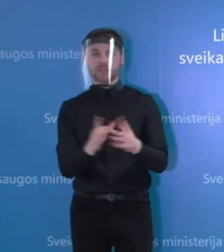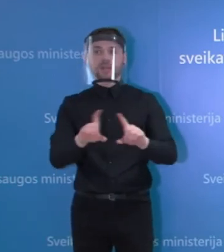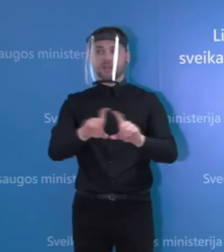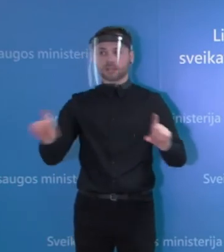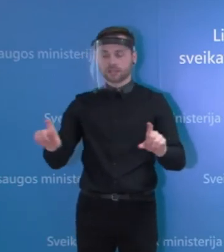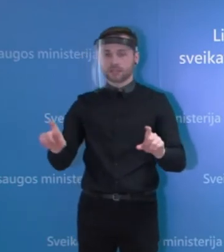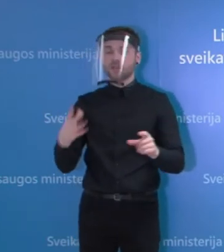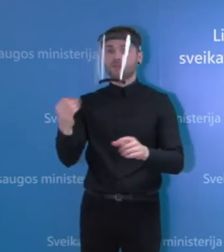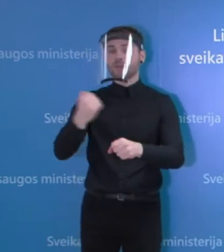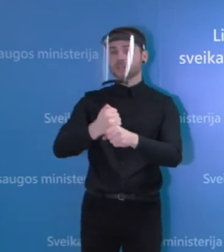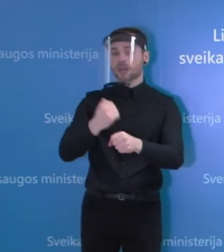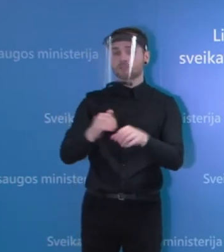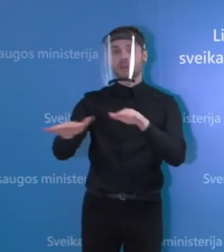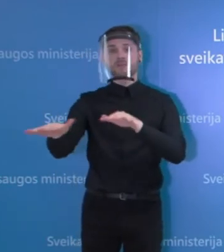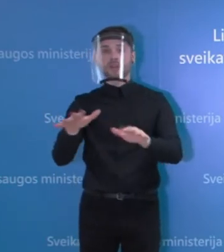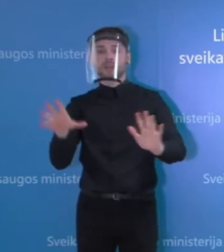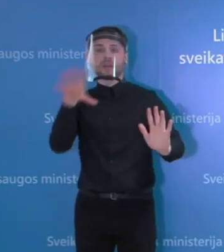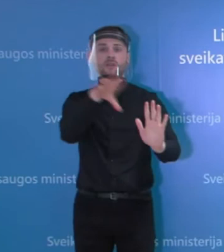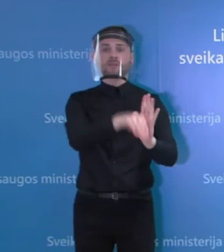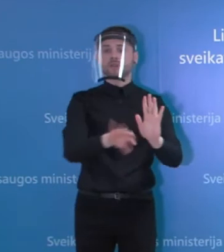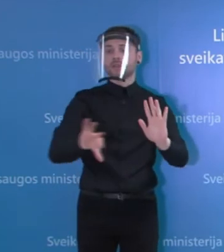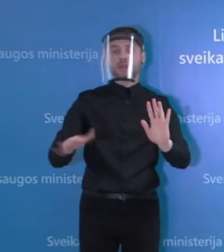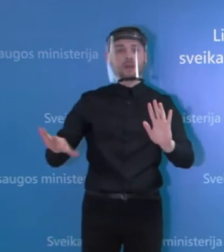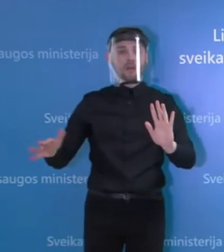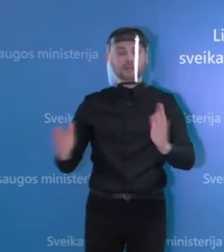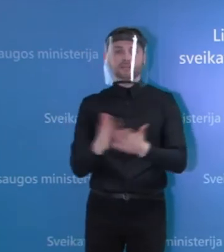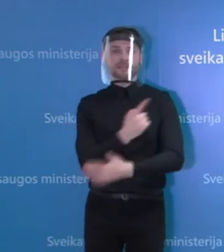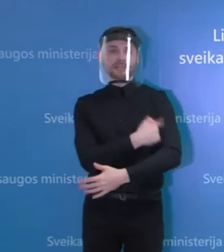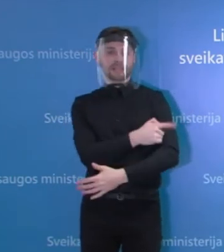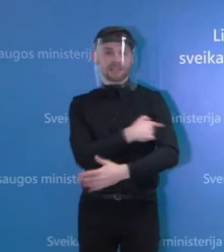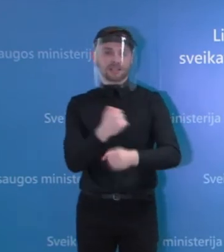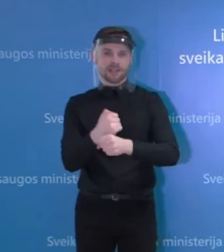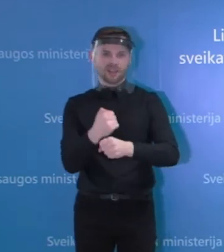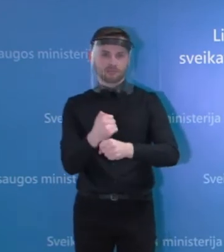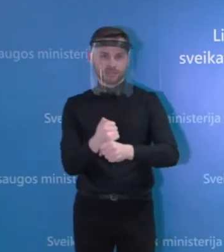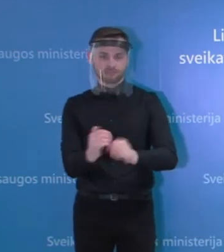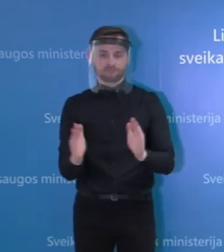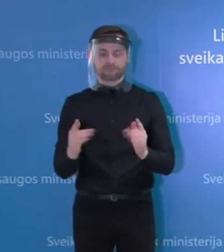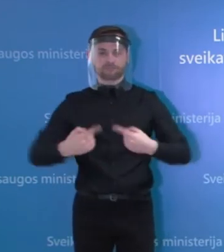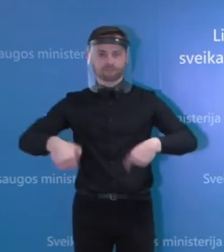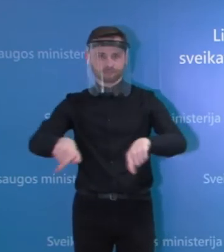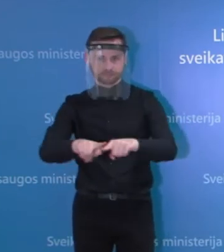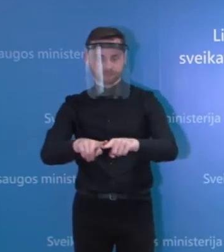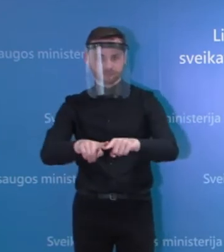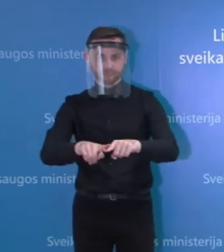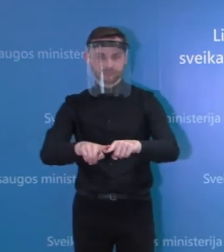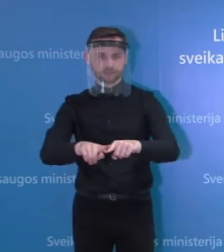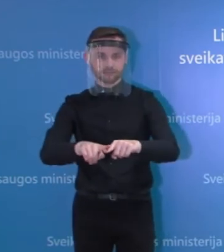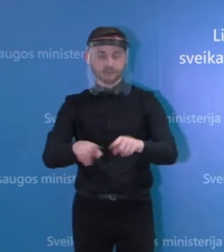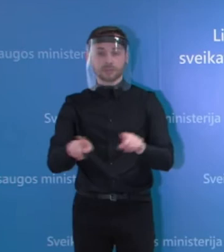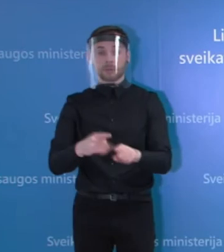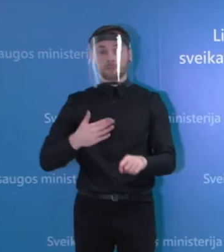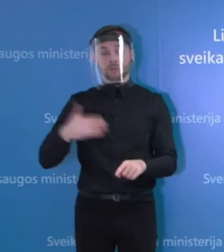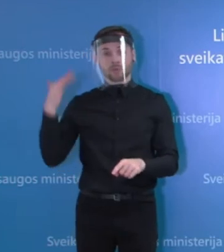kurios pagrindinė darbo ir veiklos dalis sudaro klinikinis darbas ir natūralu, mūsų manimu natūralu, kad